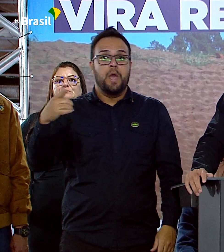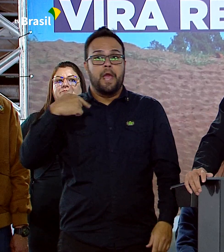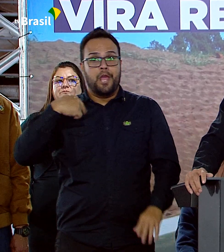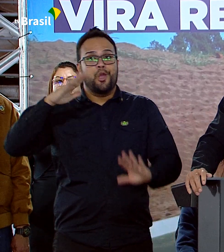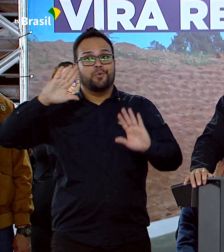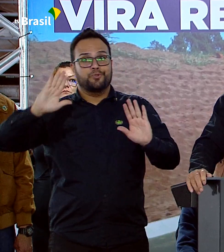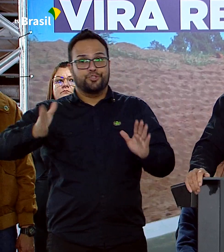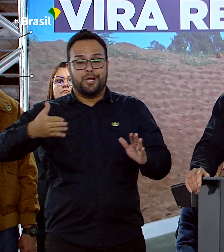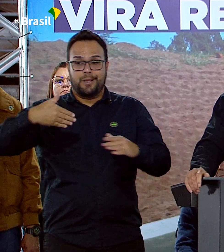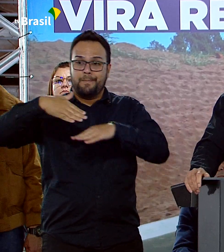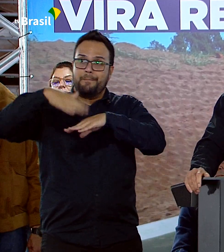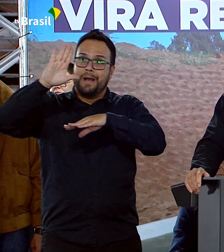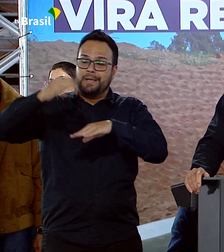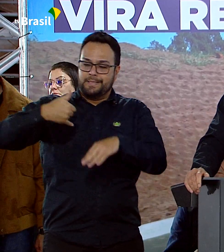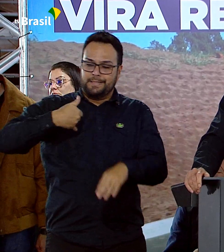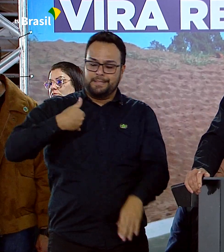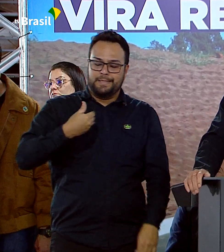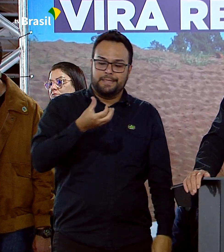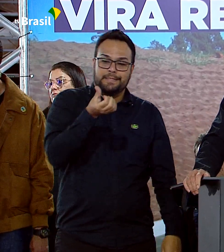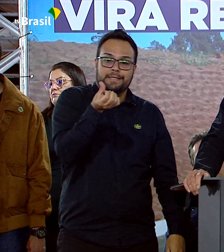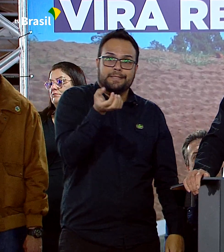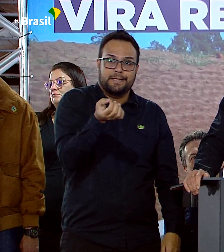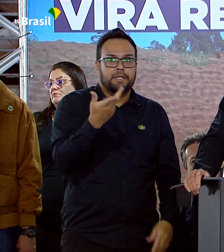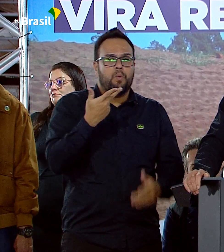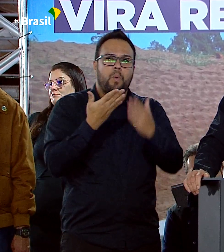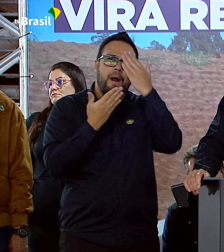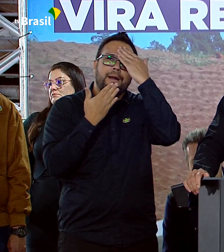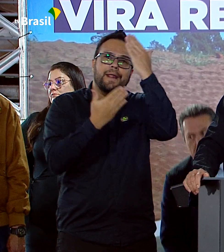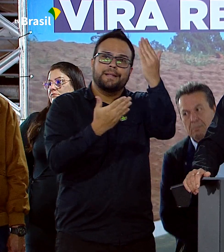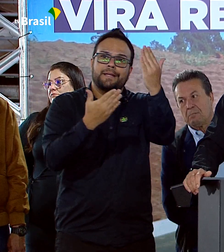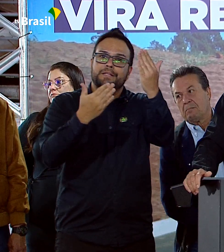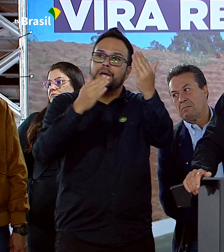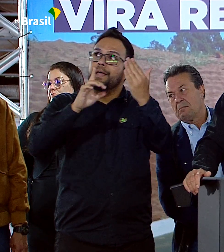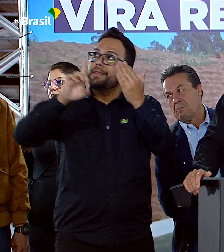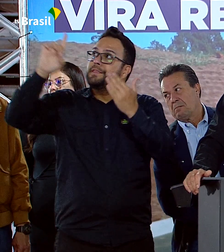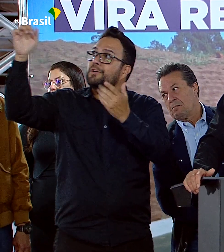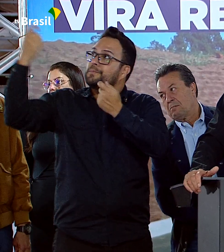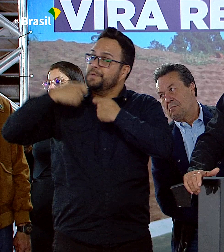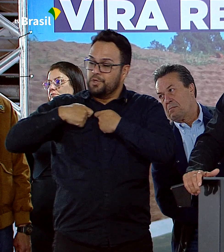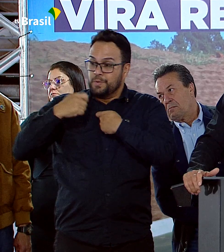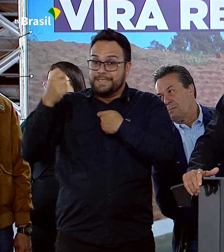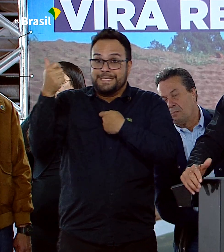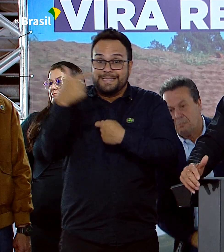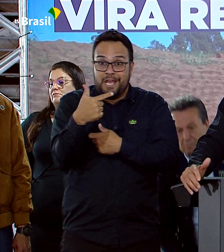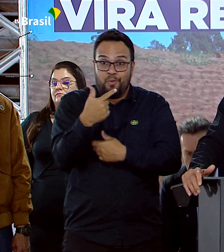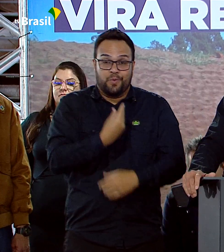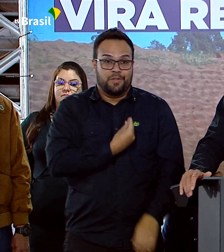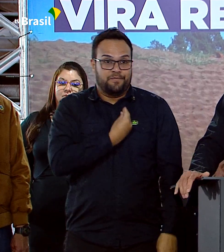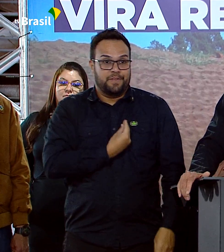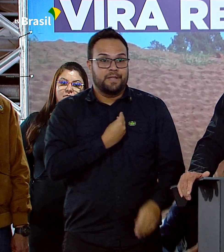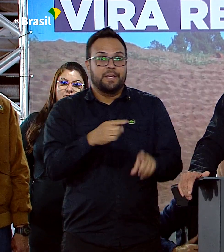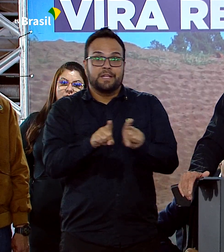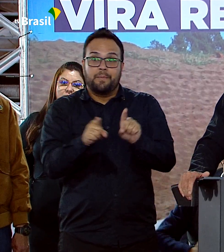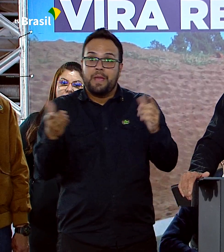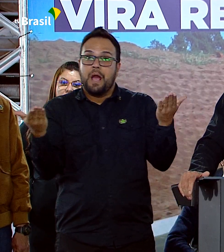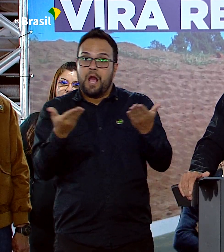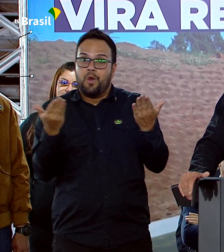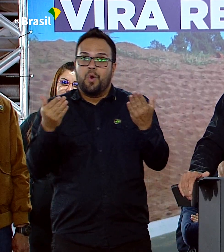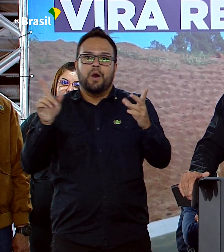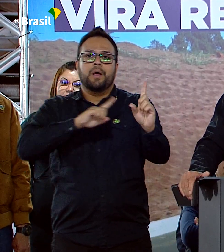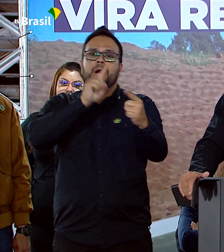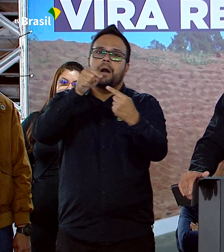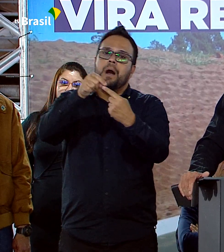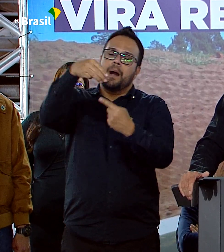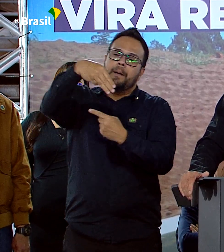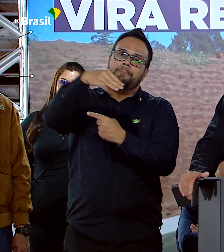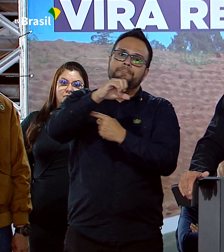dos 60 anos de idade. Dou graças a Deus pela minha segunda vida e por essa missão de agora. Não